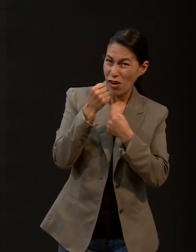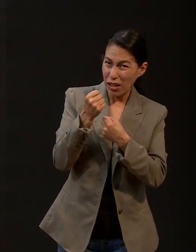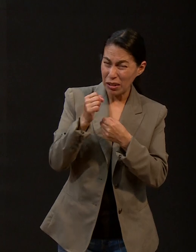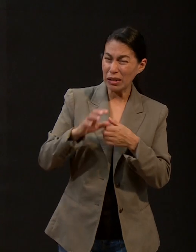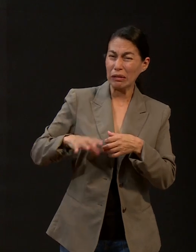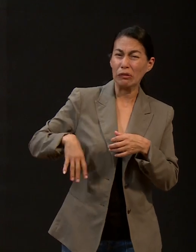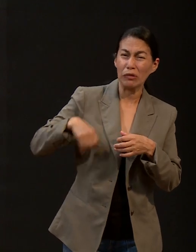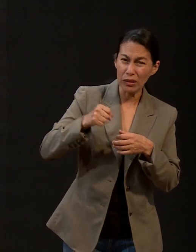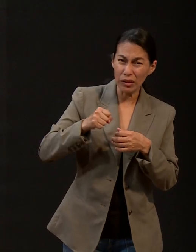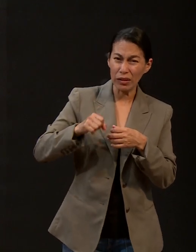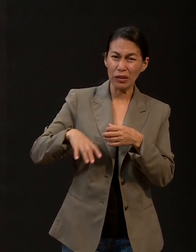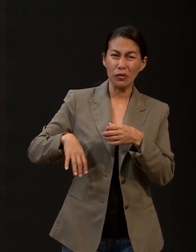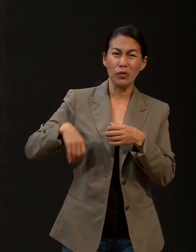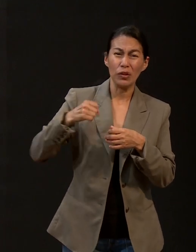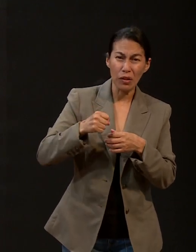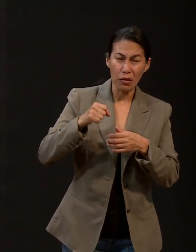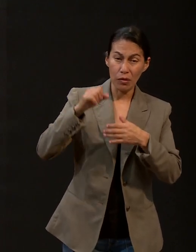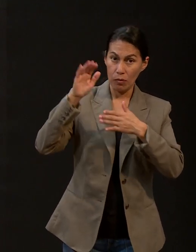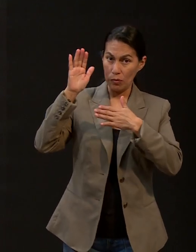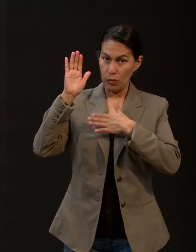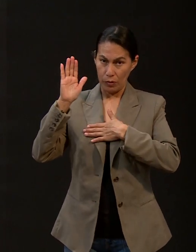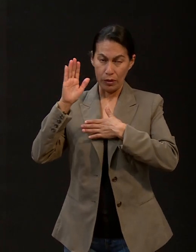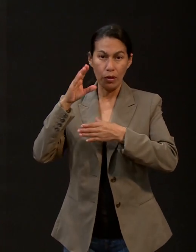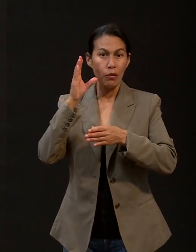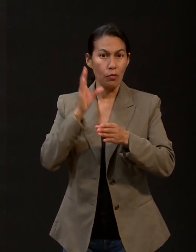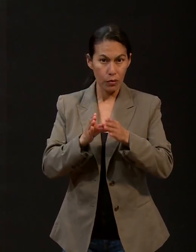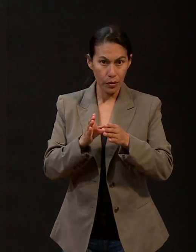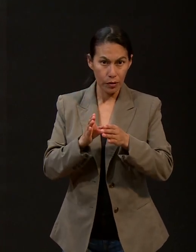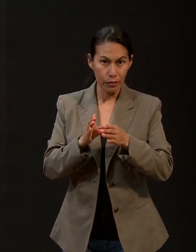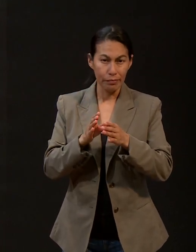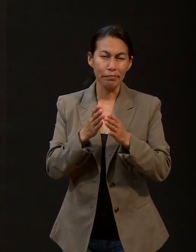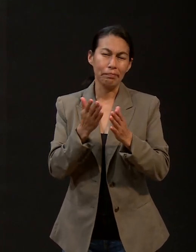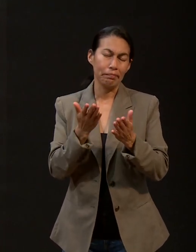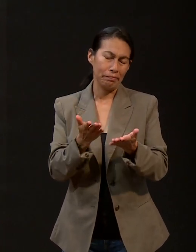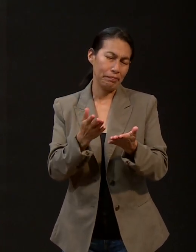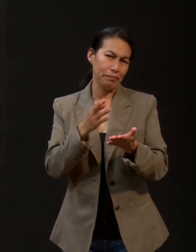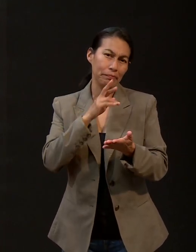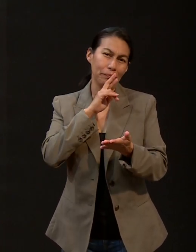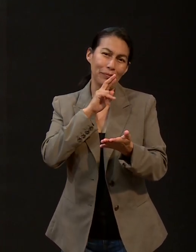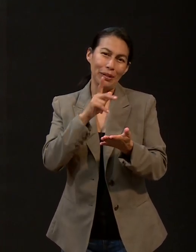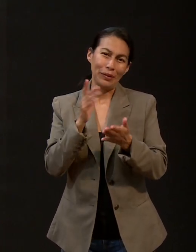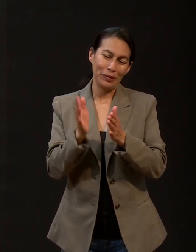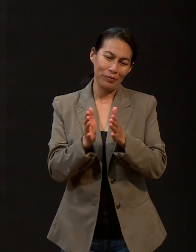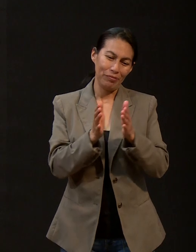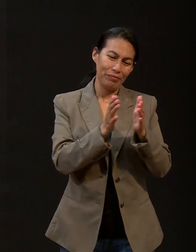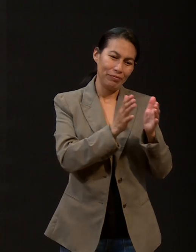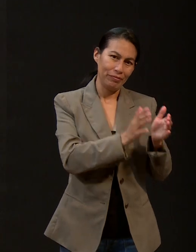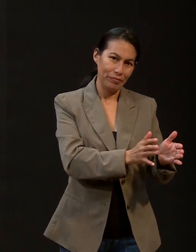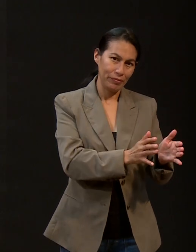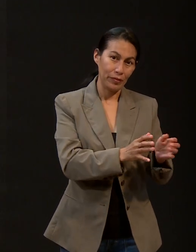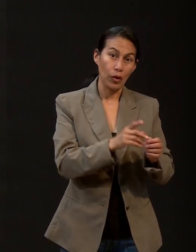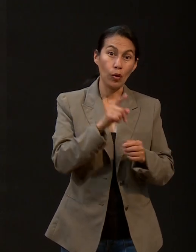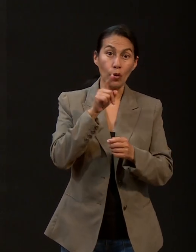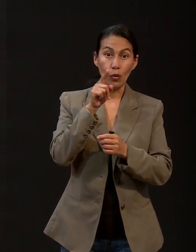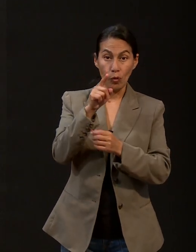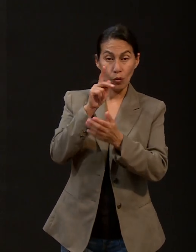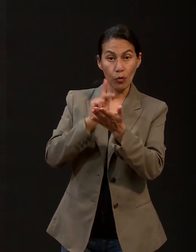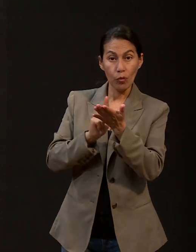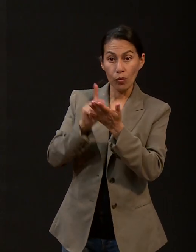con tus fuerzas por cumplir tus promesas, ¿por qué no permites entregar